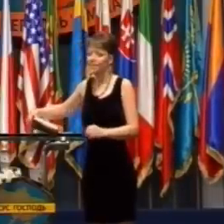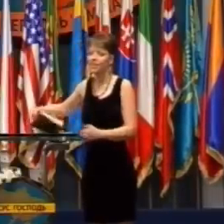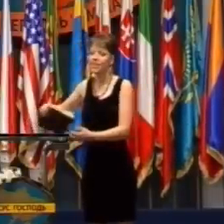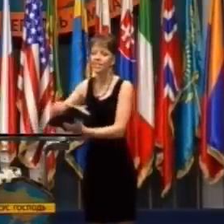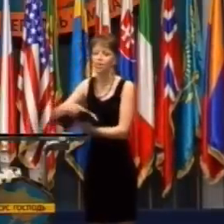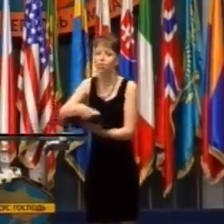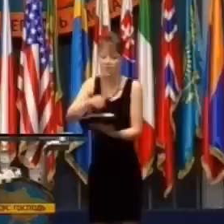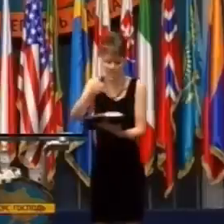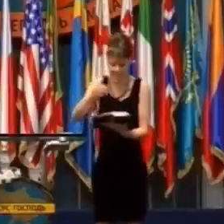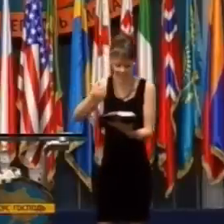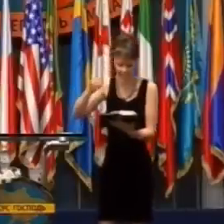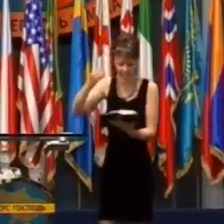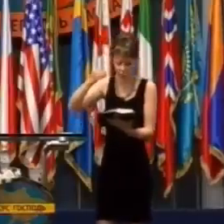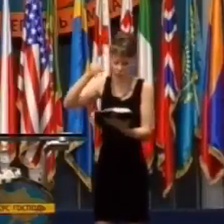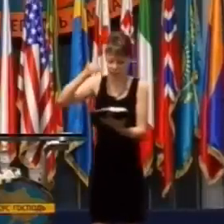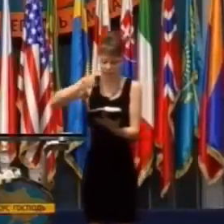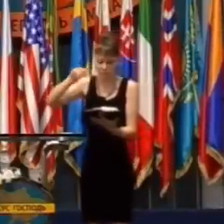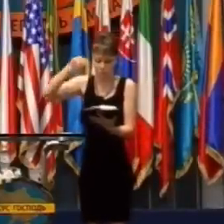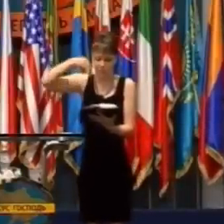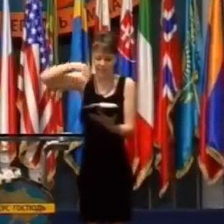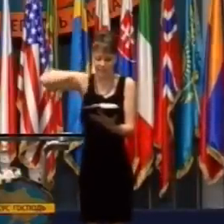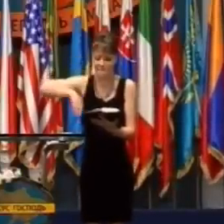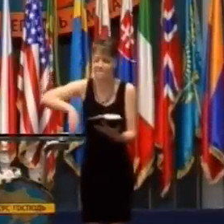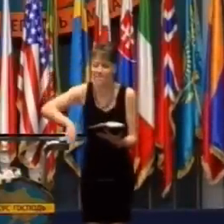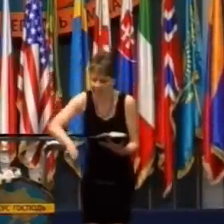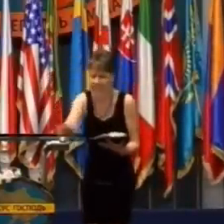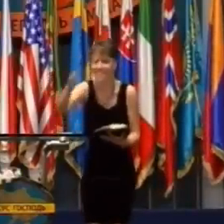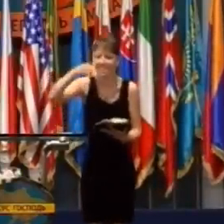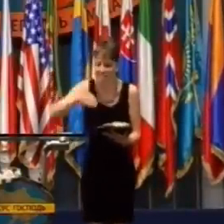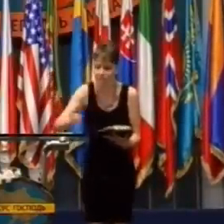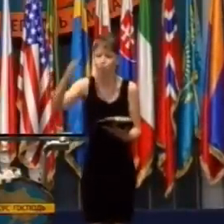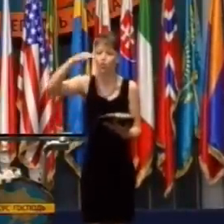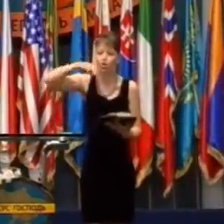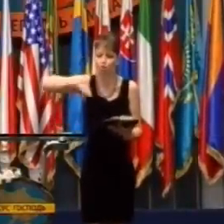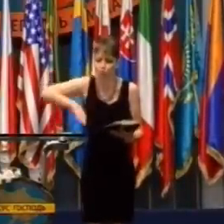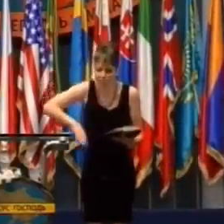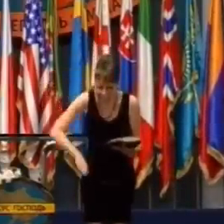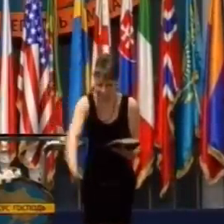Na základe moci, ktorá pôsobí v nás.